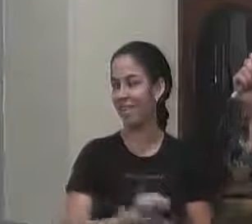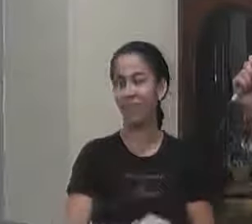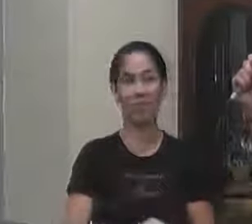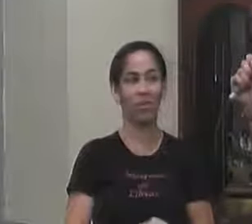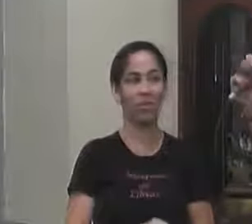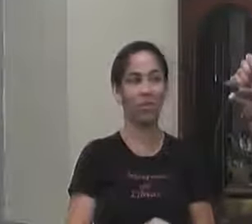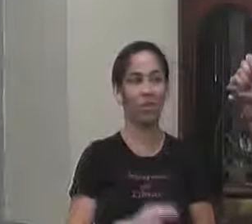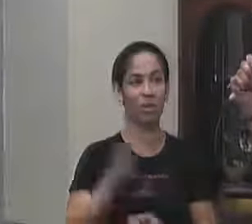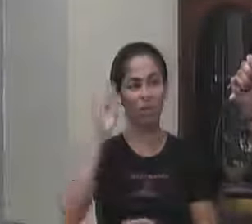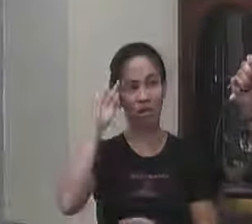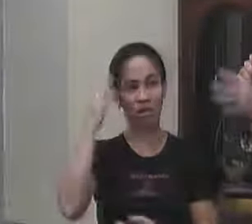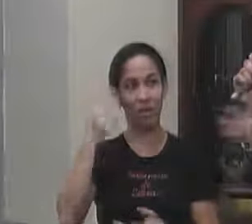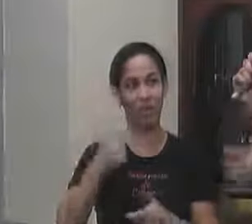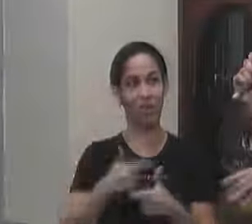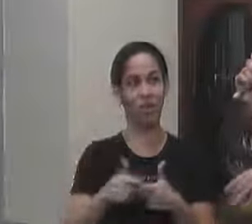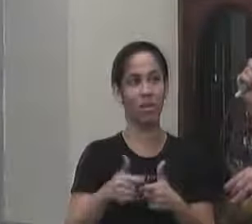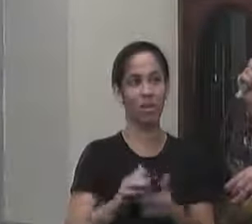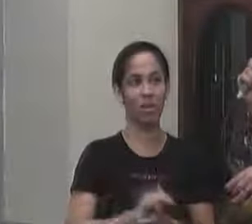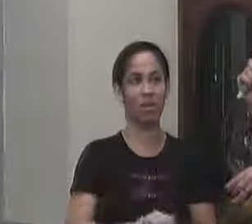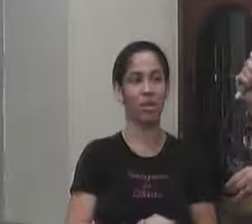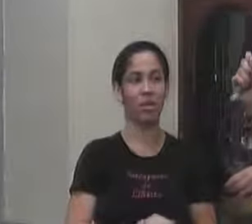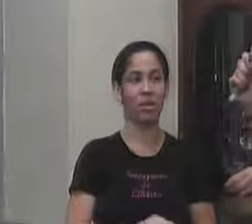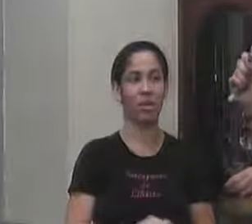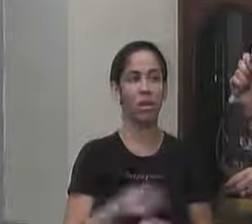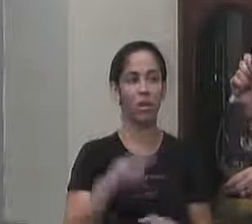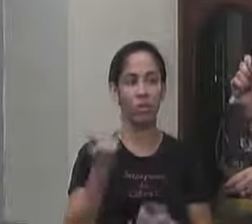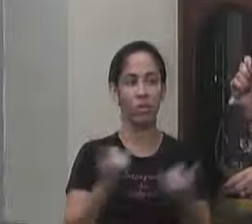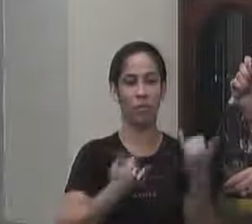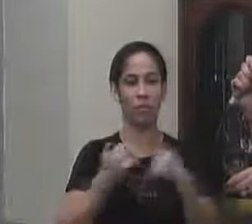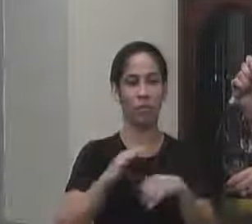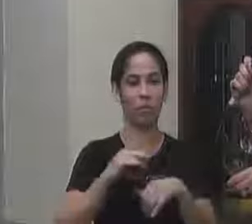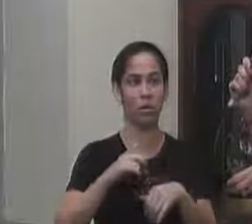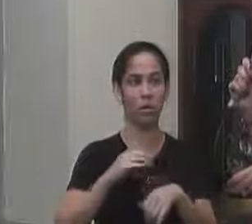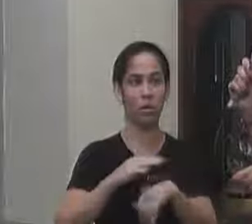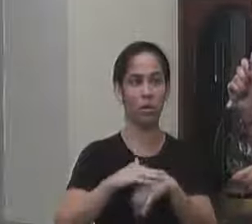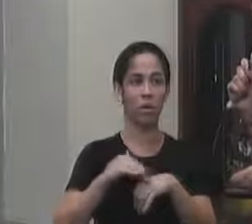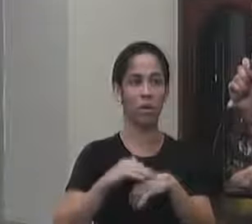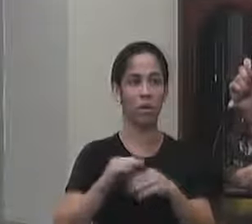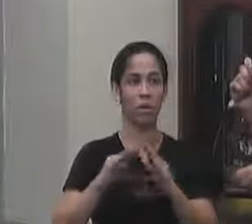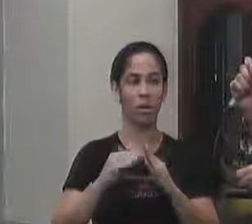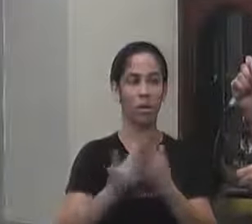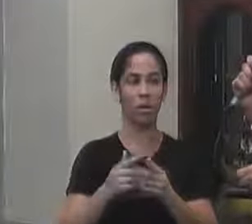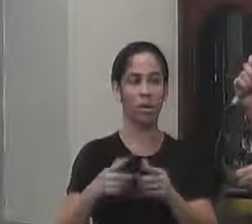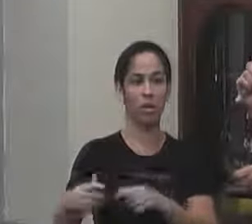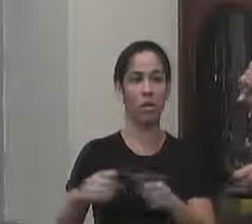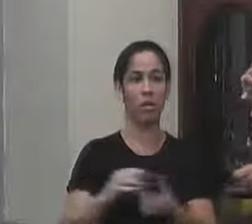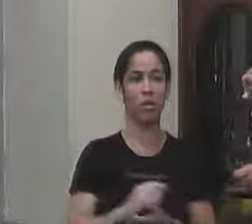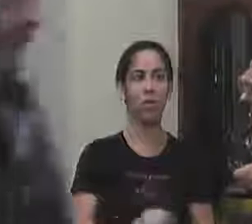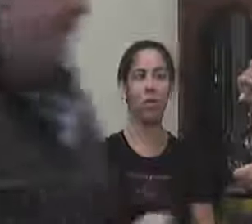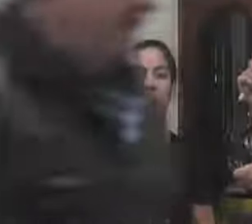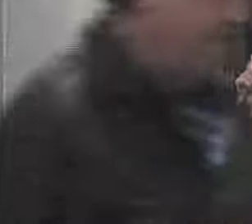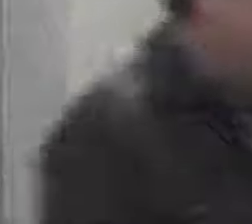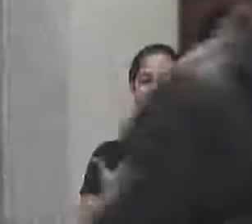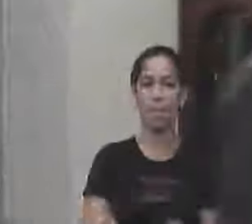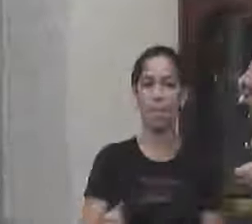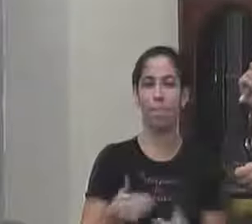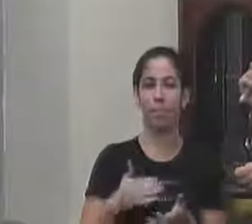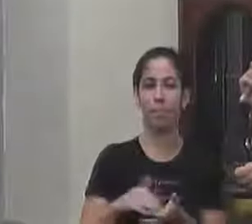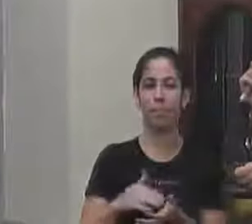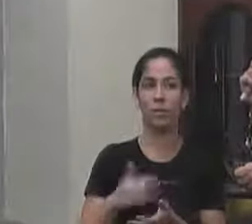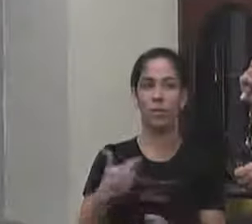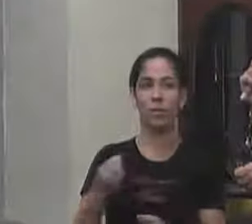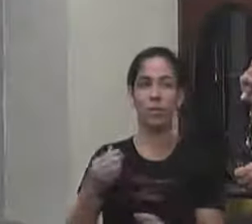resolver um problema mas ela me falou agora eu tenho um carinho muito grande para aquela unidade quando assumi a secretaria em